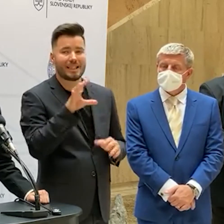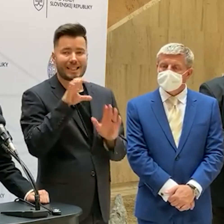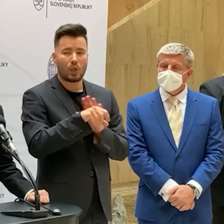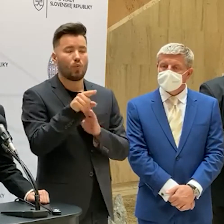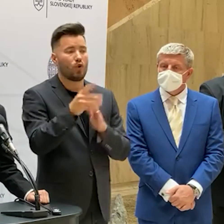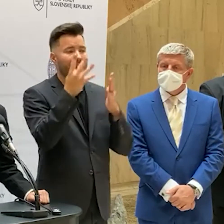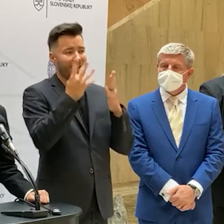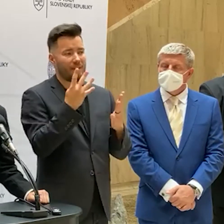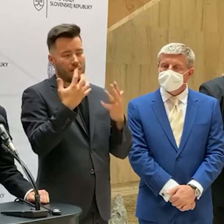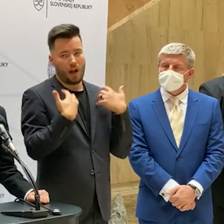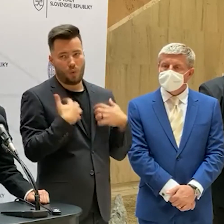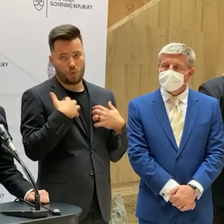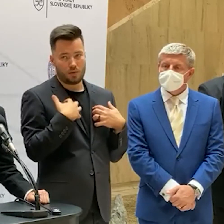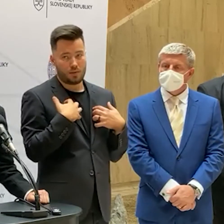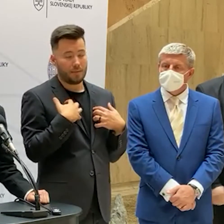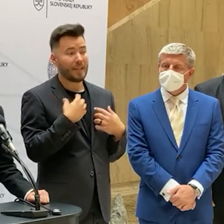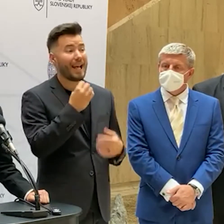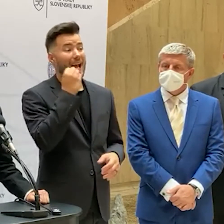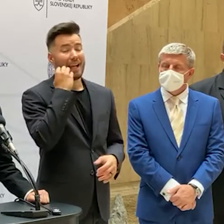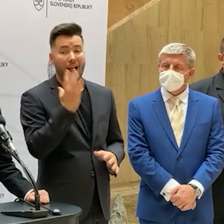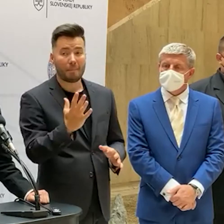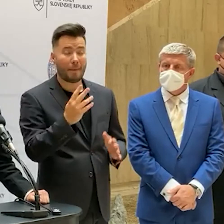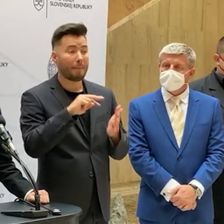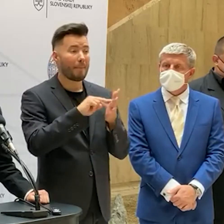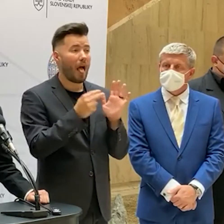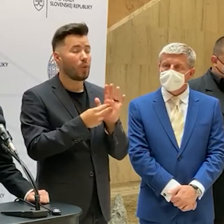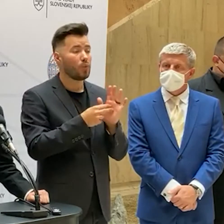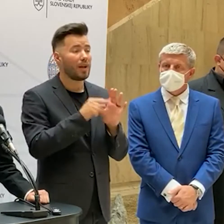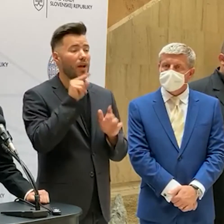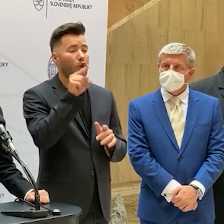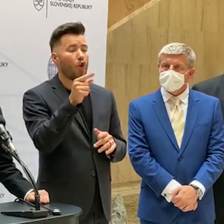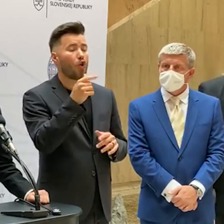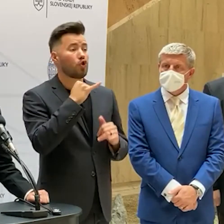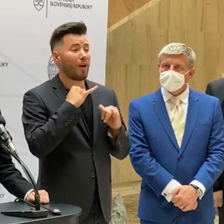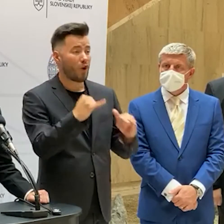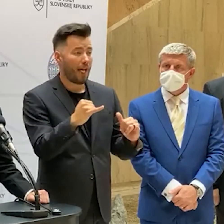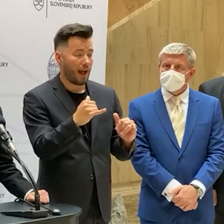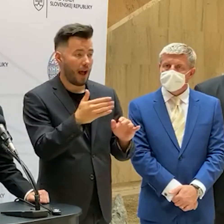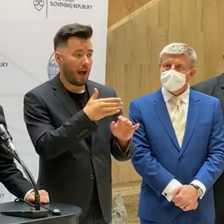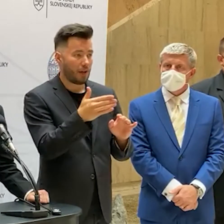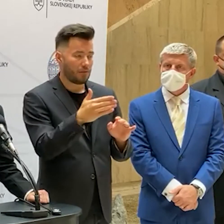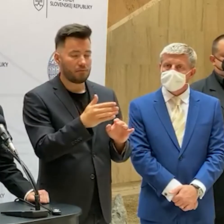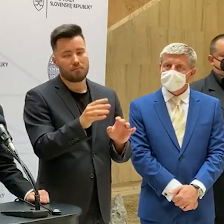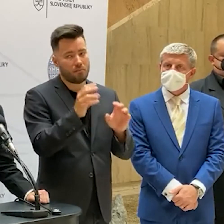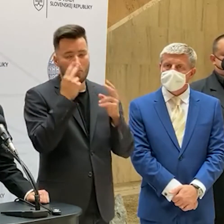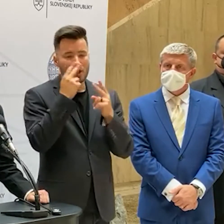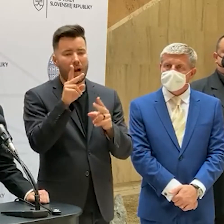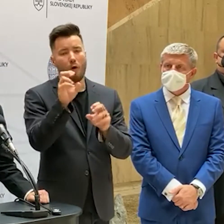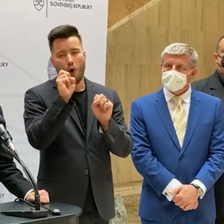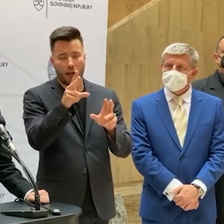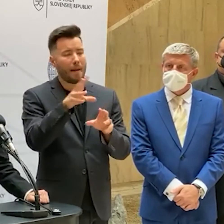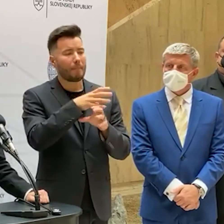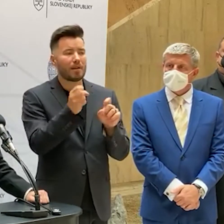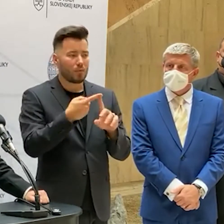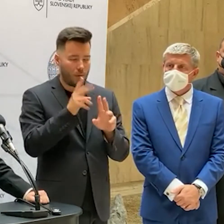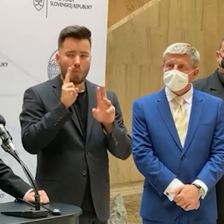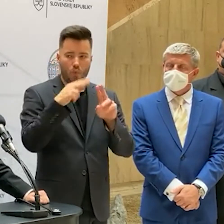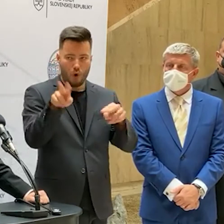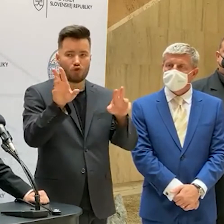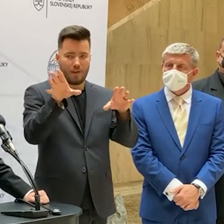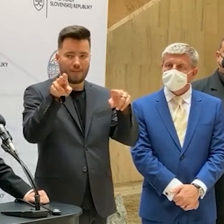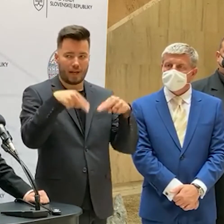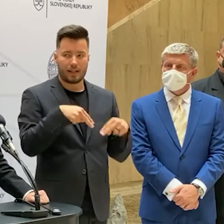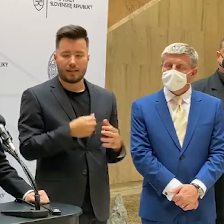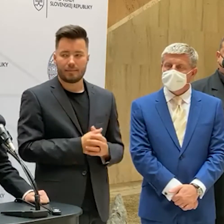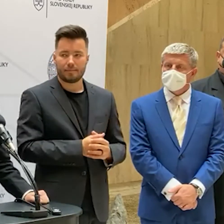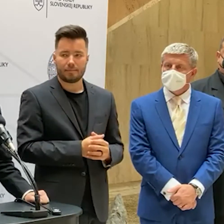Ak medzi tým majú naplánovanú dovolenku, na nich sa nahliada ako zaočkovaných. To znamená, môžu sa vrátiť bez podmienok. Prosím vás pekne, mohli by